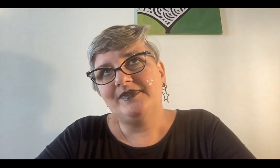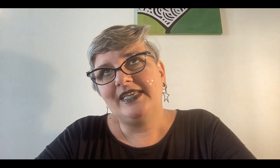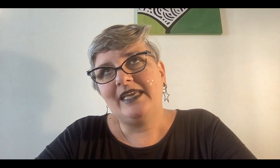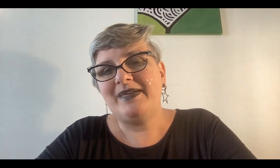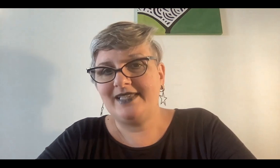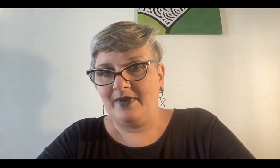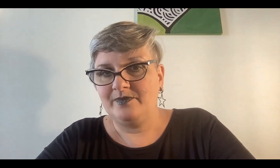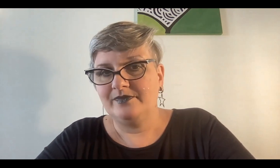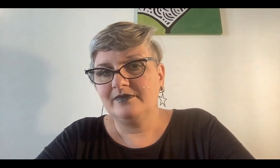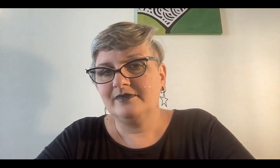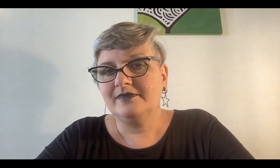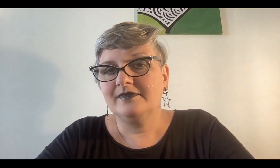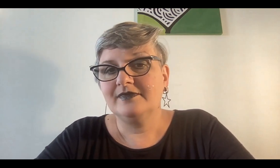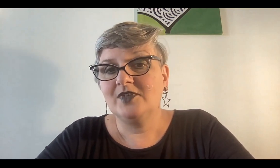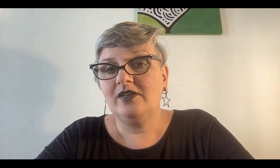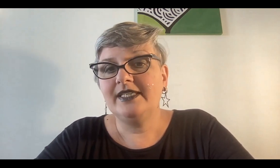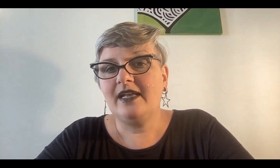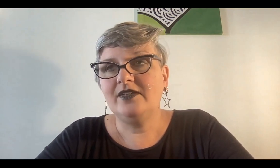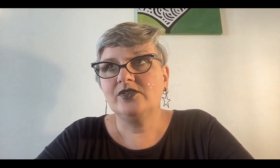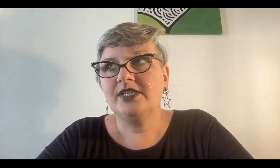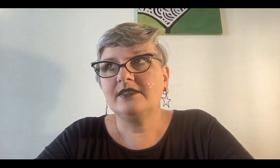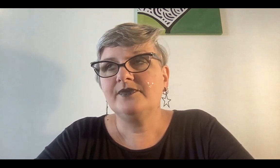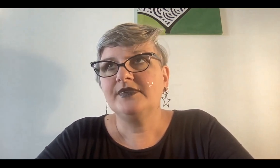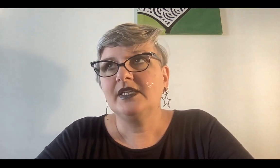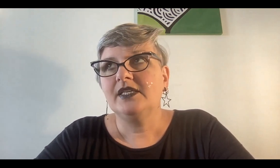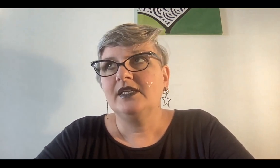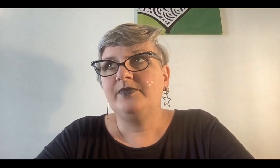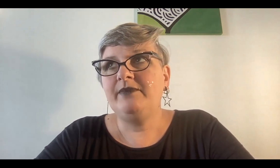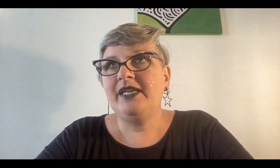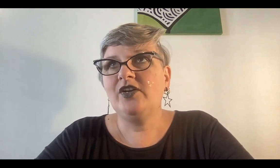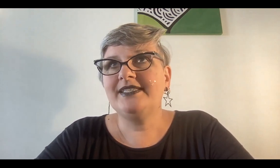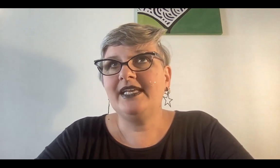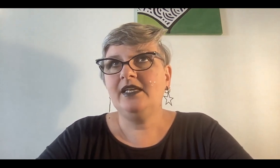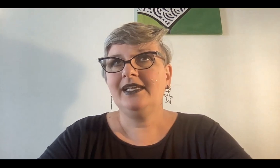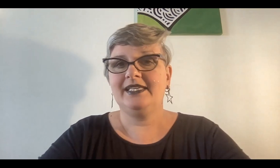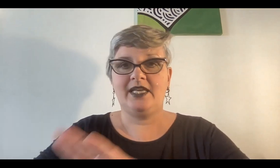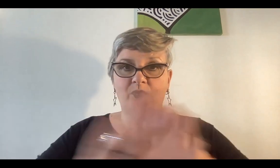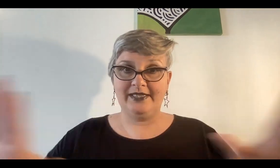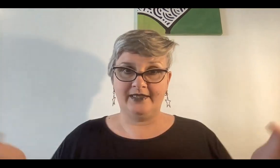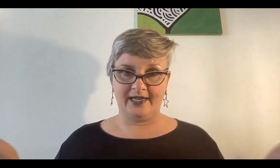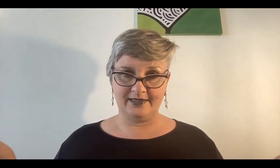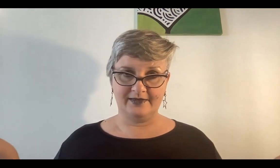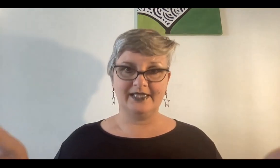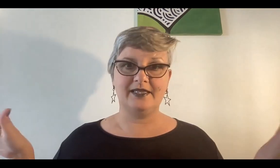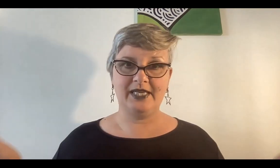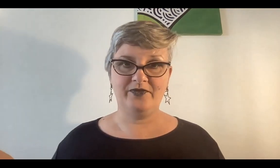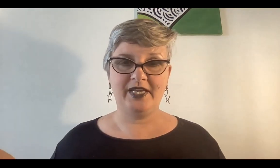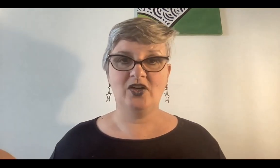¿Qué pasaba esas noches? Primero que sé que ya no hay vuelta atrás, que se viene el frío.